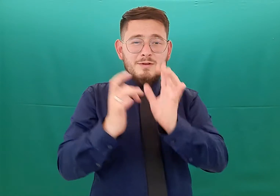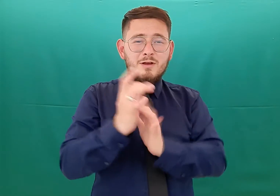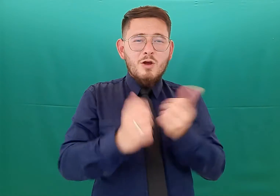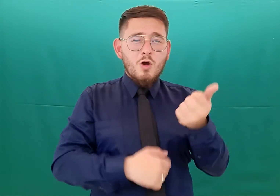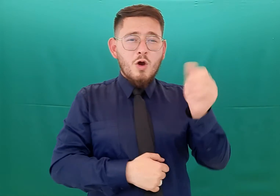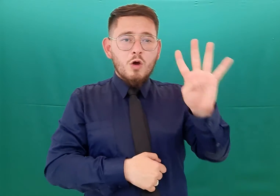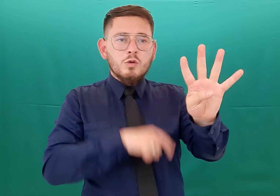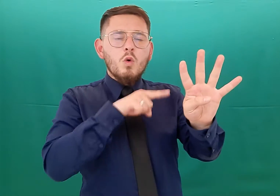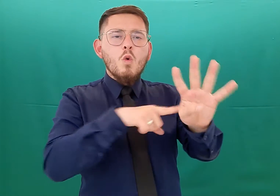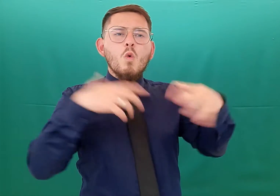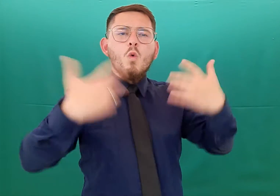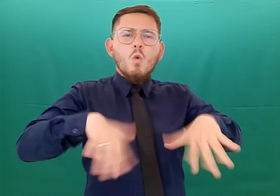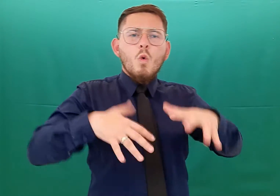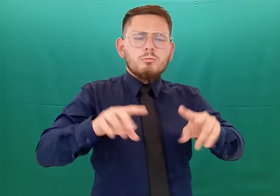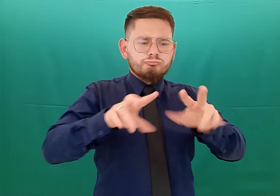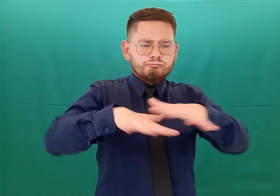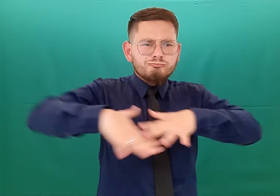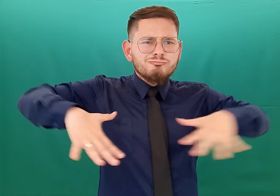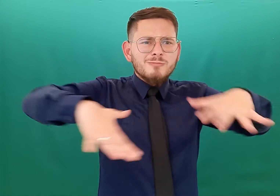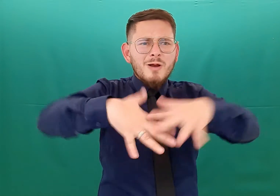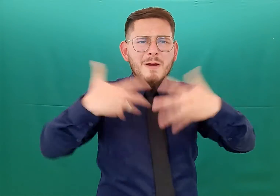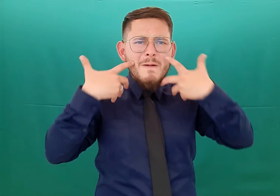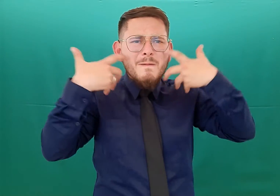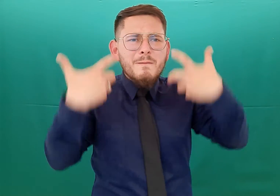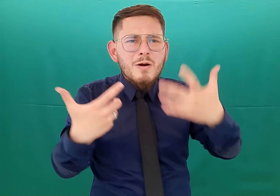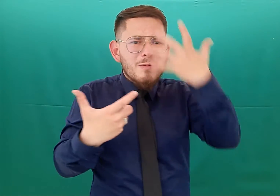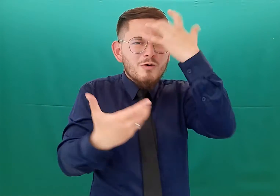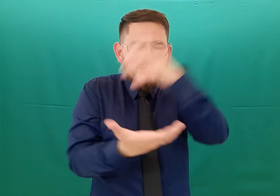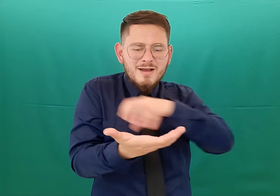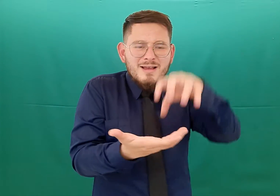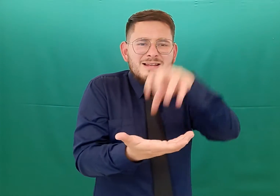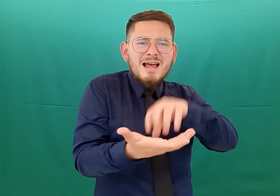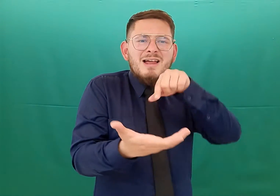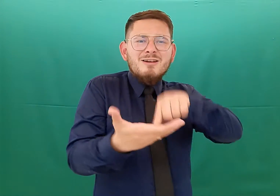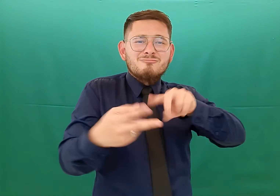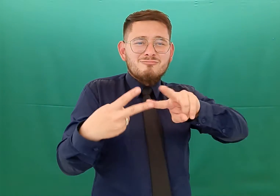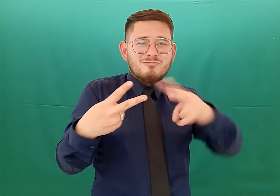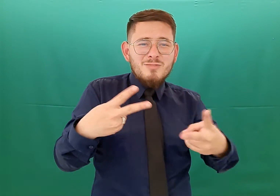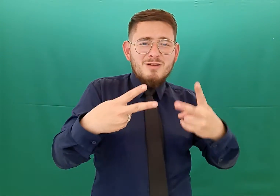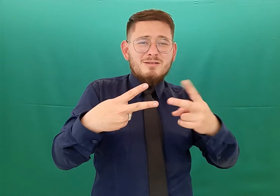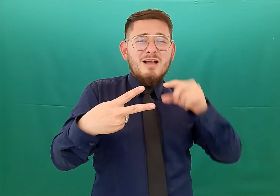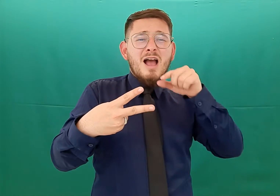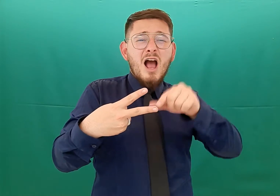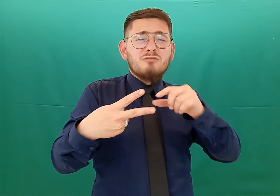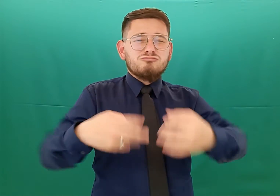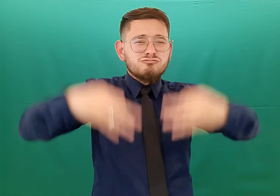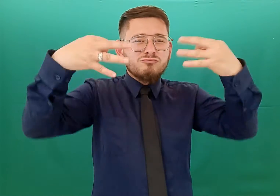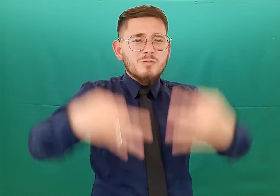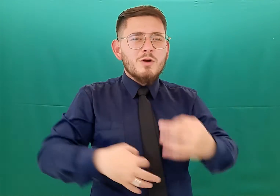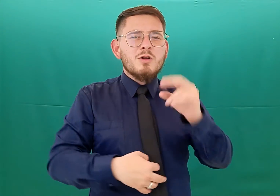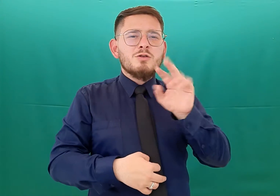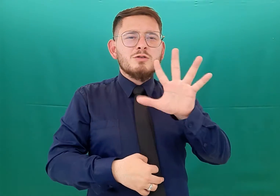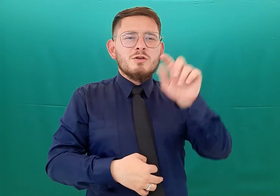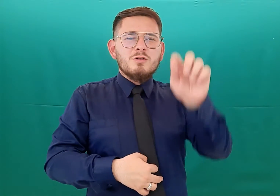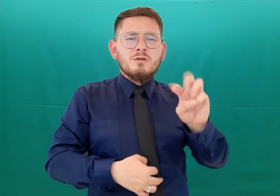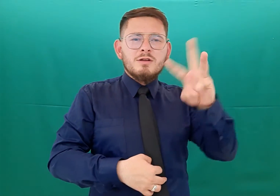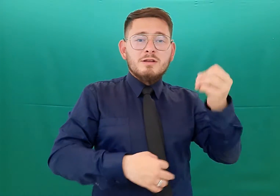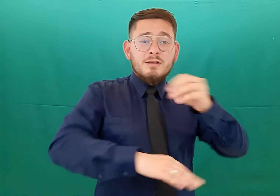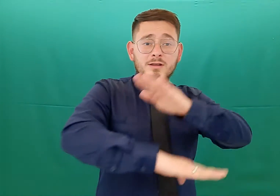momento inédito que se escenifica por primera vez en el centro viva de la ciudad a partir de las 5.30 pm. El reconocido pastor de la iglesia y